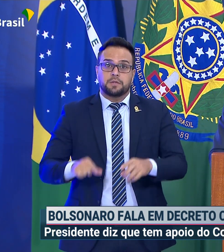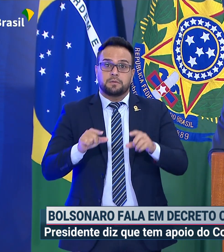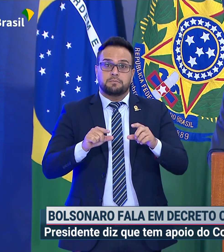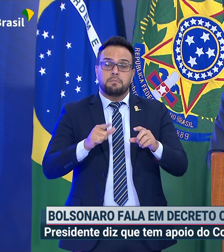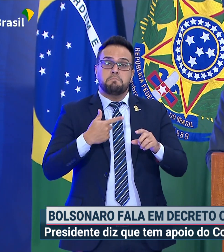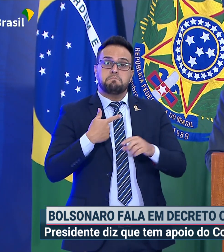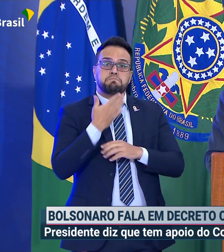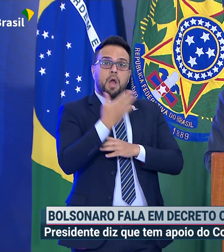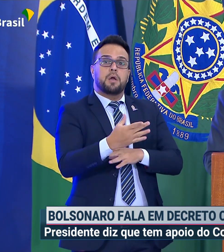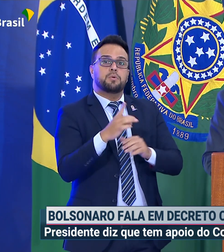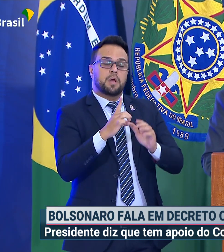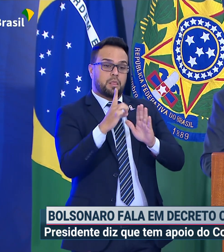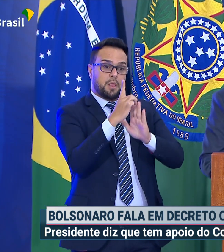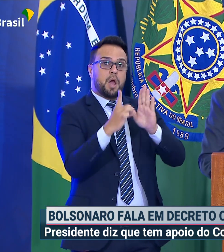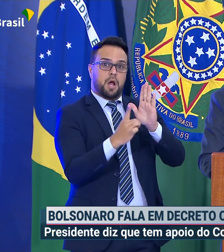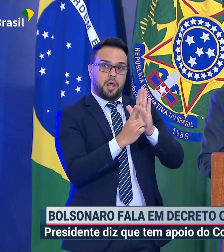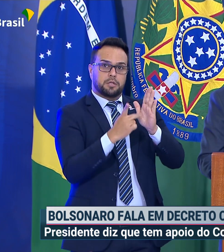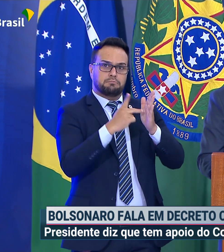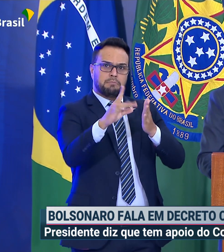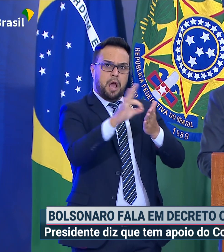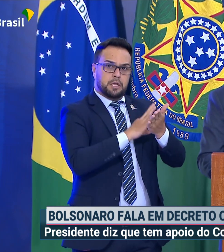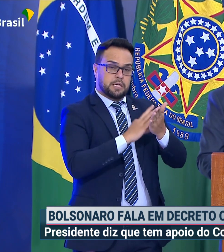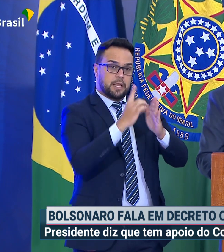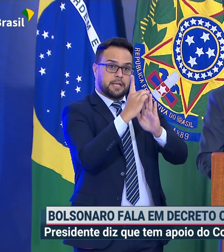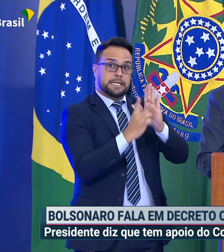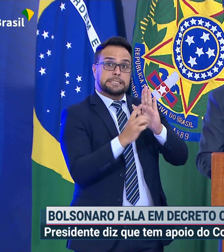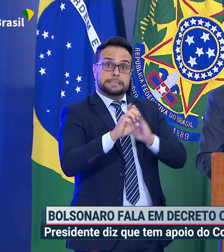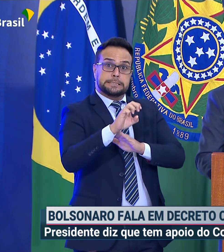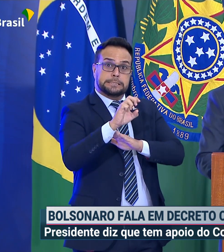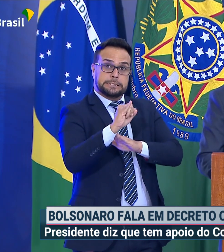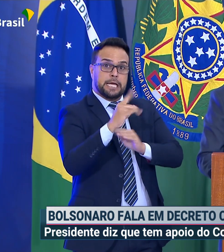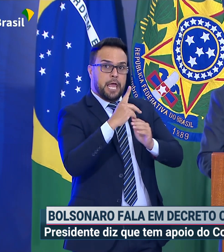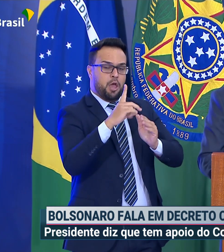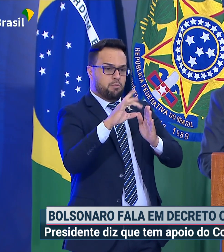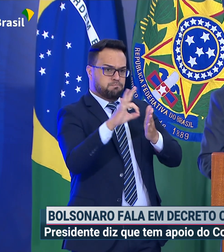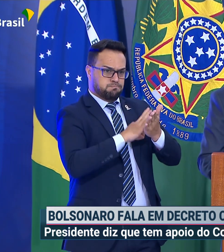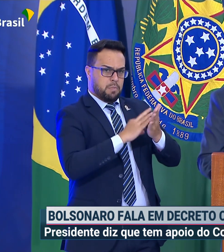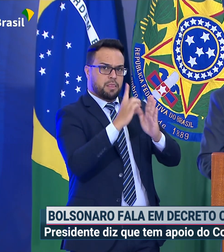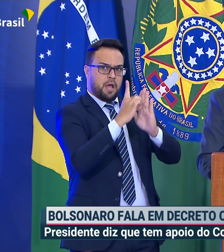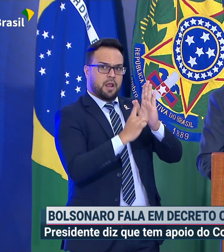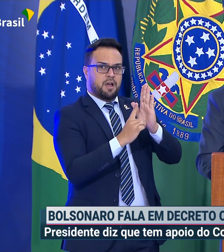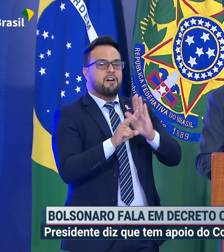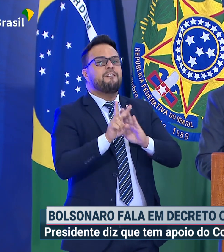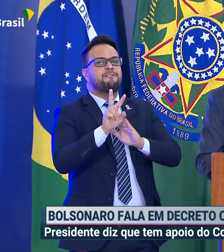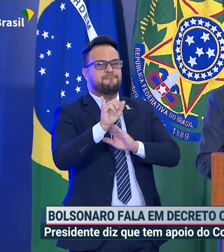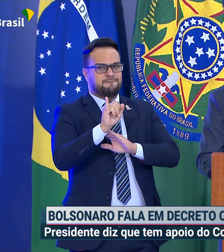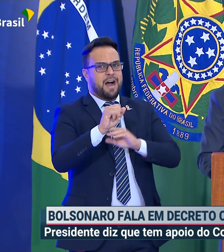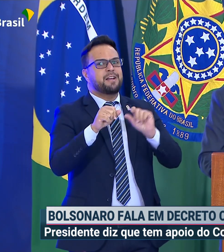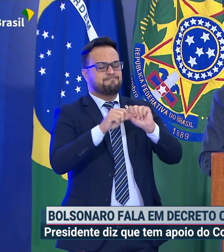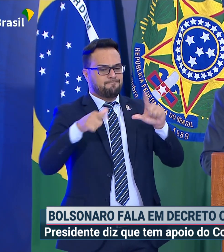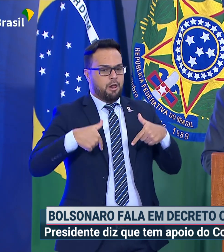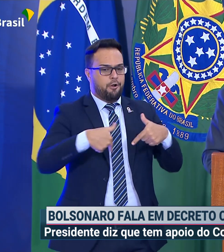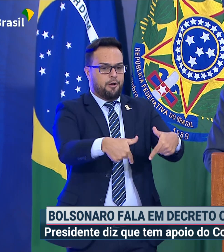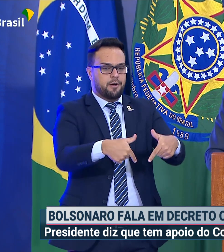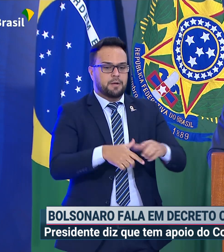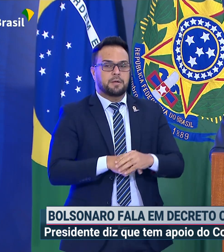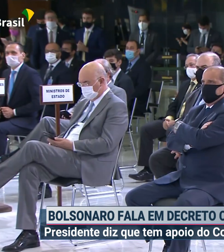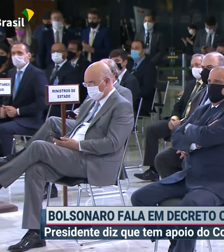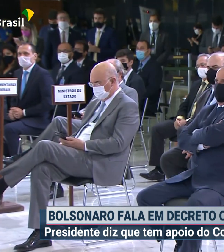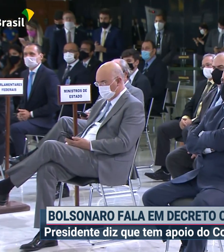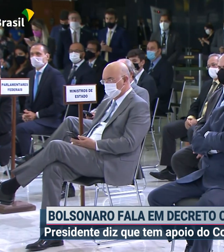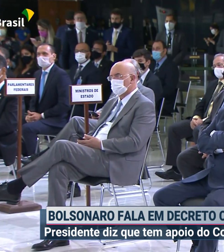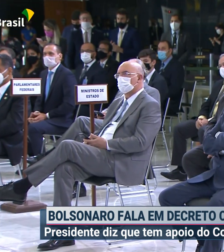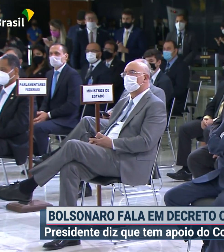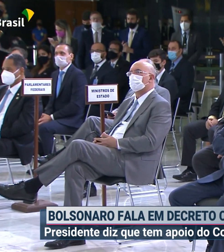decreto. E se eu baixar um decreto vai ser cumprido. Não será contestado por nenhum